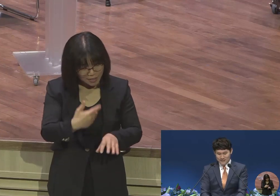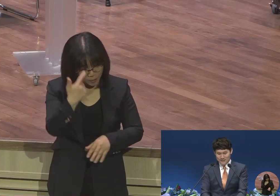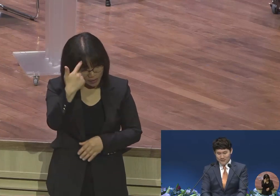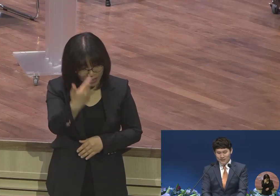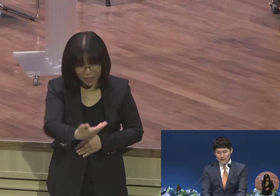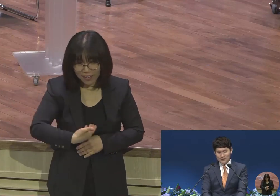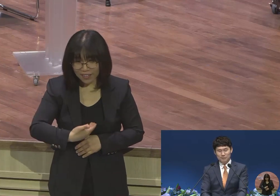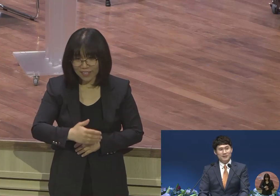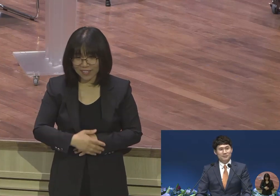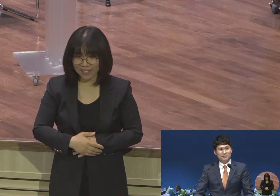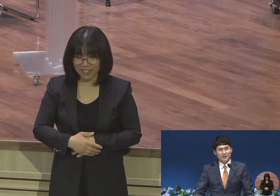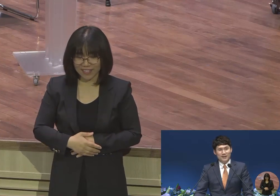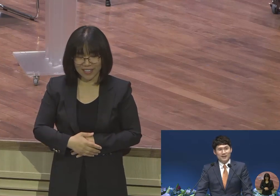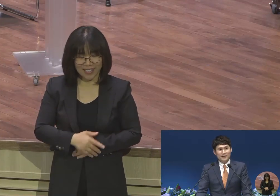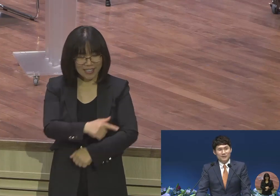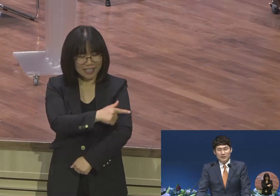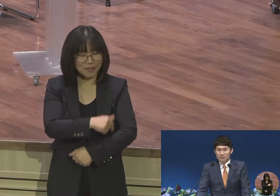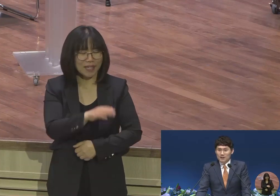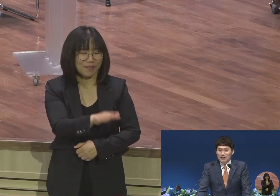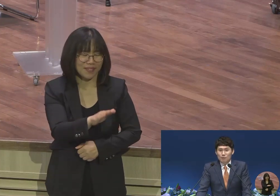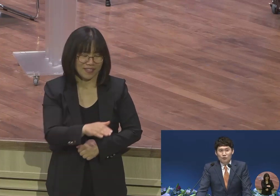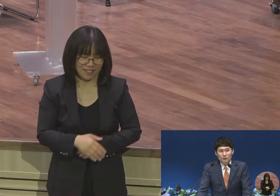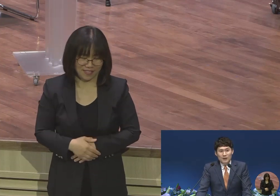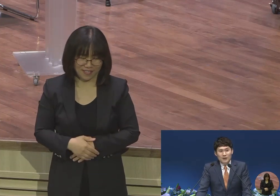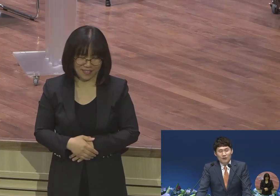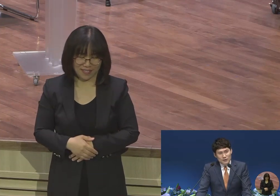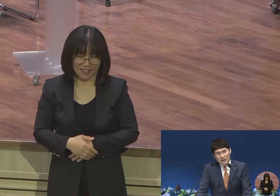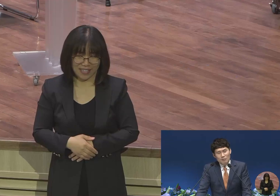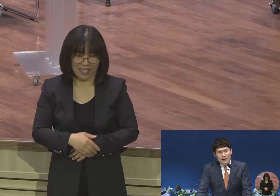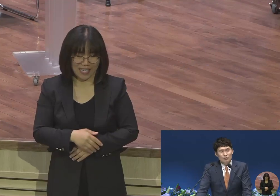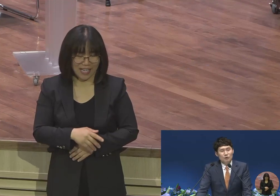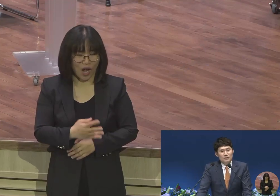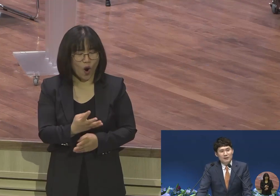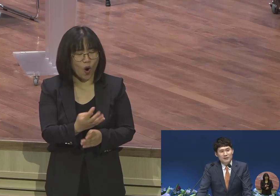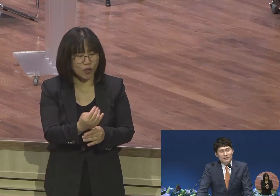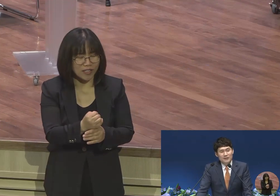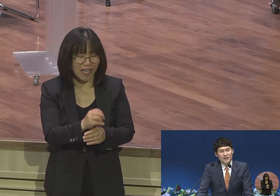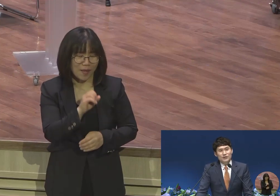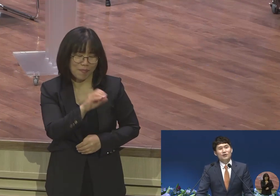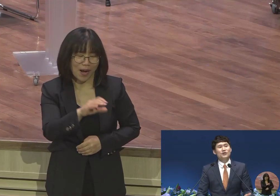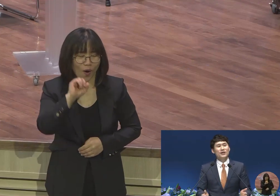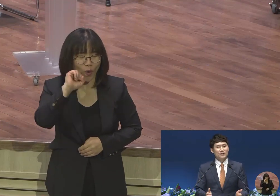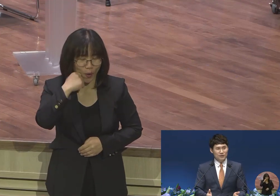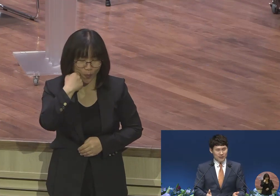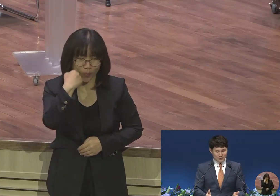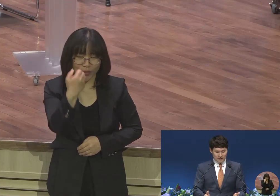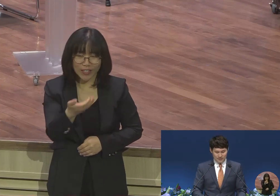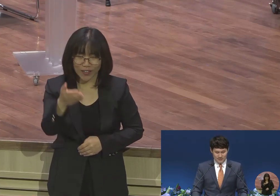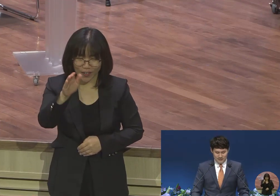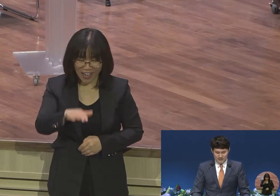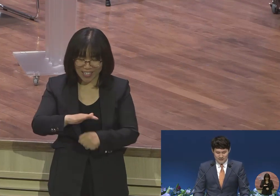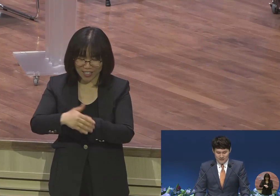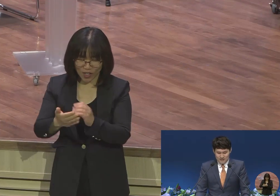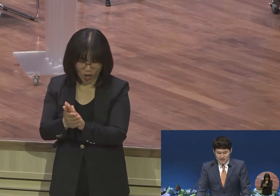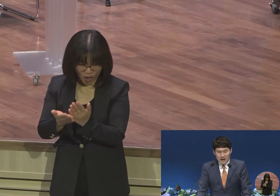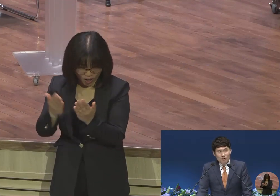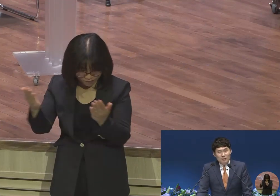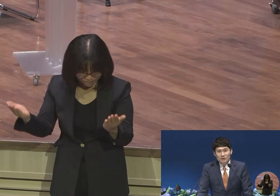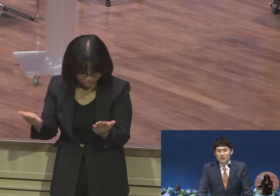그래서 제가 집사님한테 집사님 제가 함부로 언제라고 말할 수는 없지만 성경의 근거에서 아브라함은